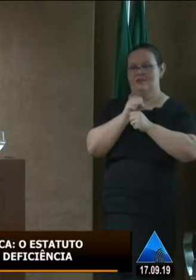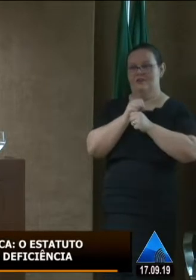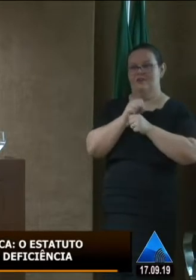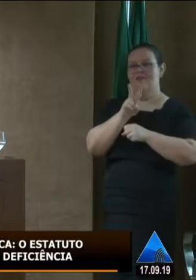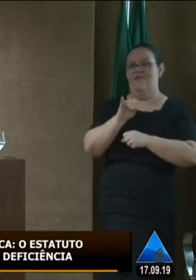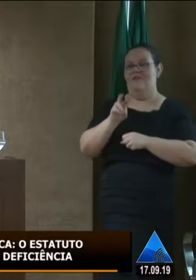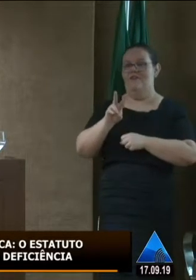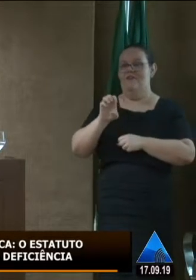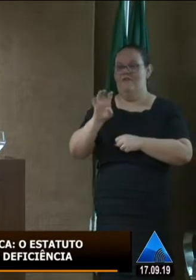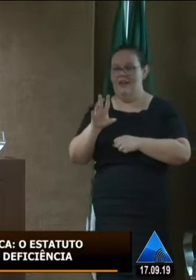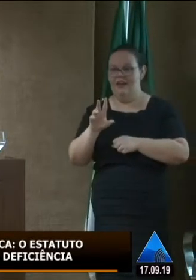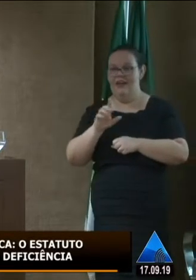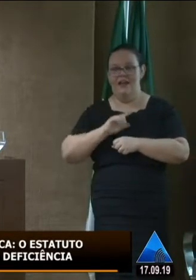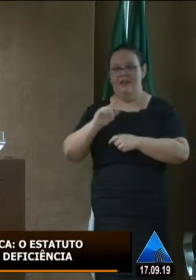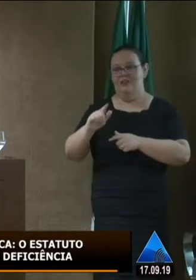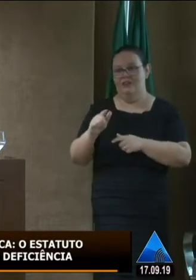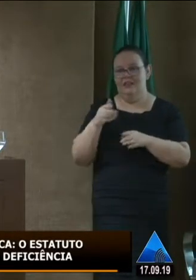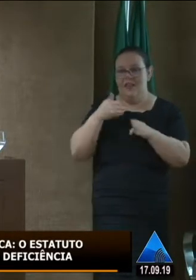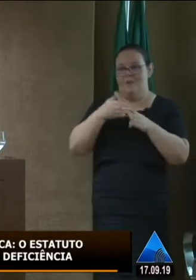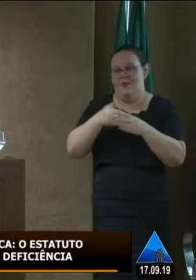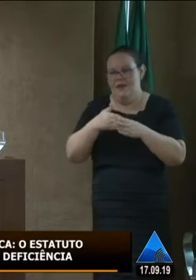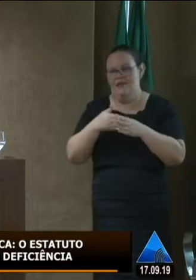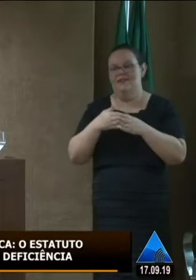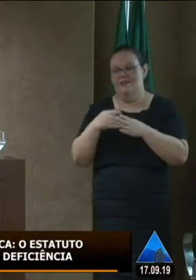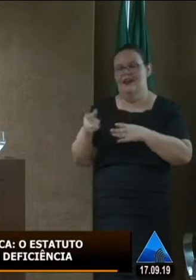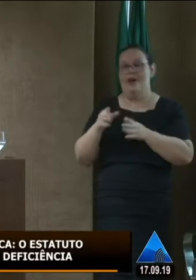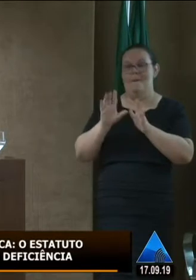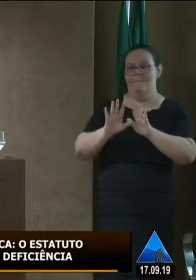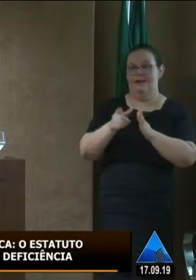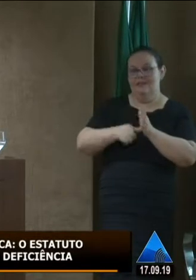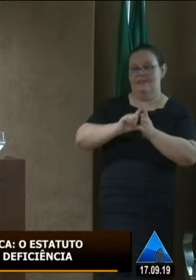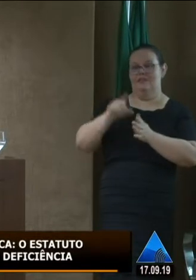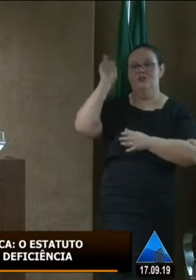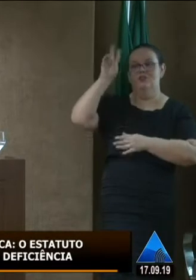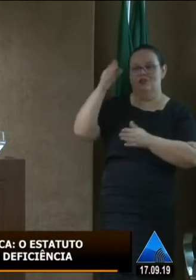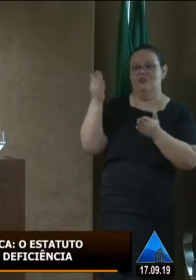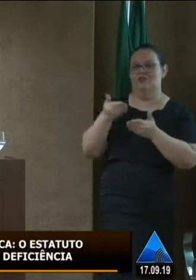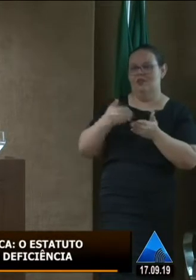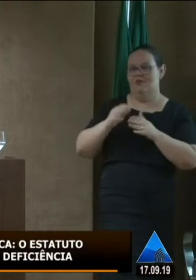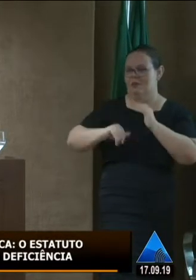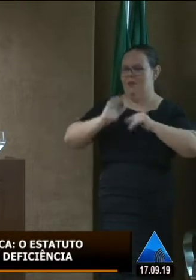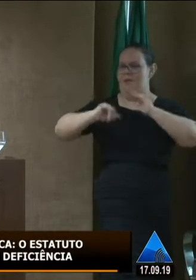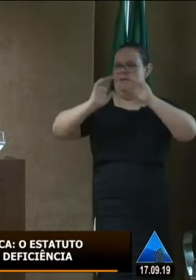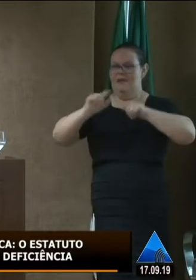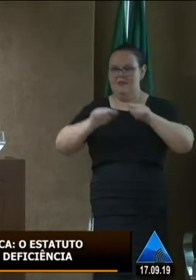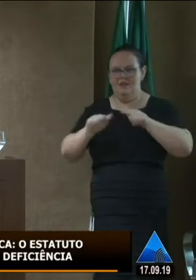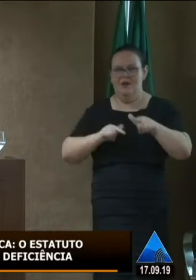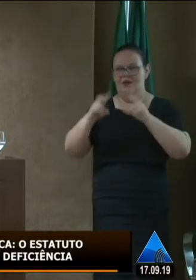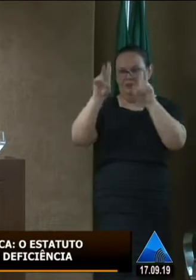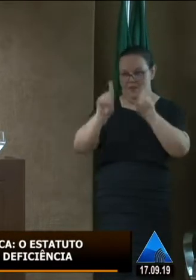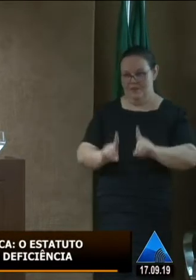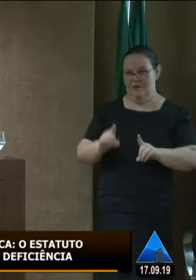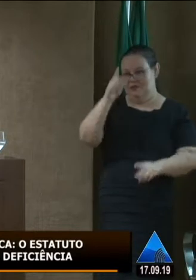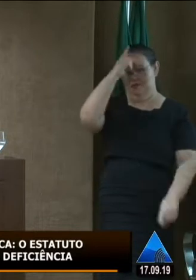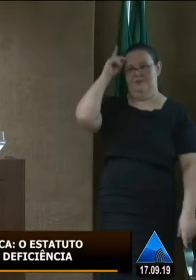isso desde 2012 mas antes eu já tinha uma história também voltada aos trabalhos desenvolvidos para a pessoa com deficiência